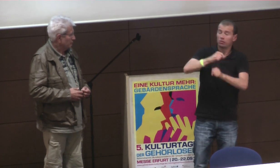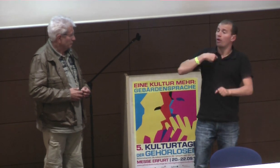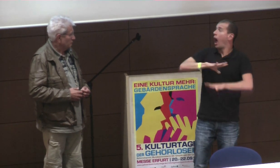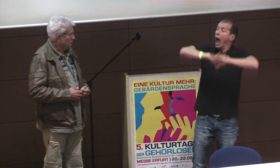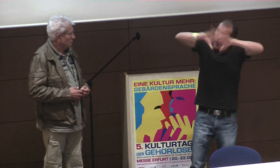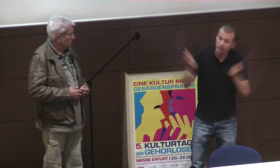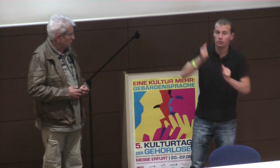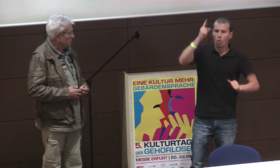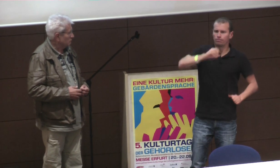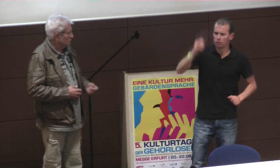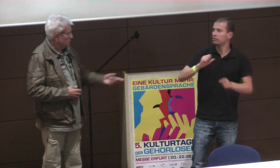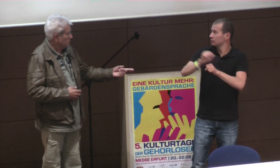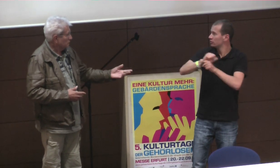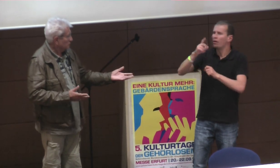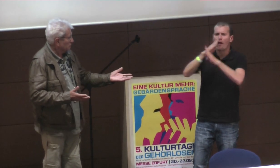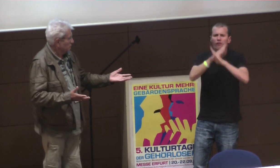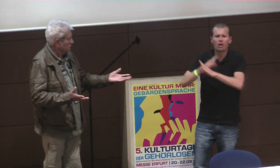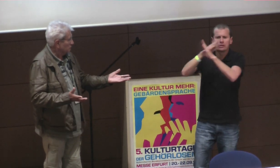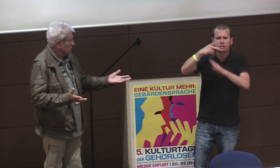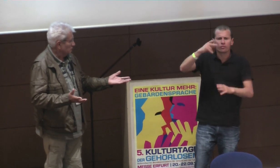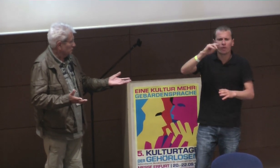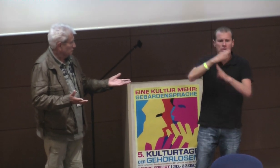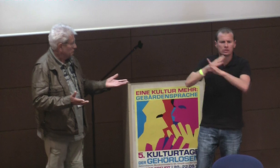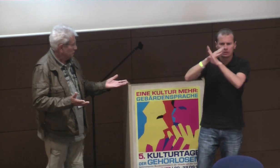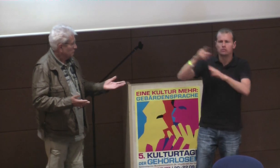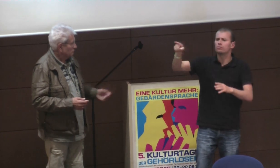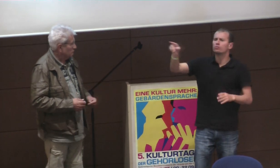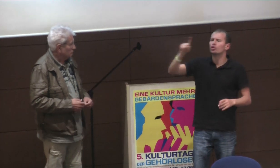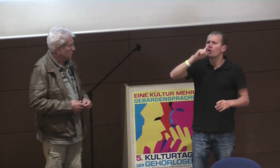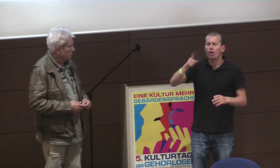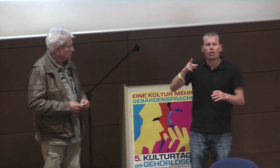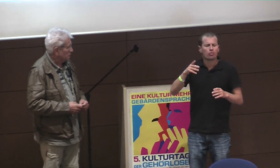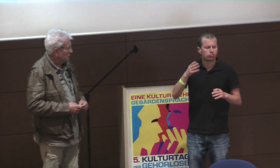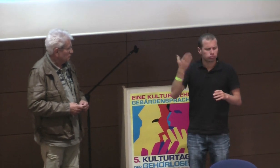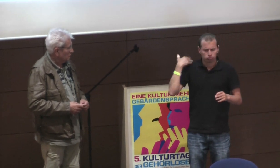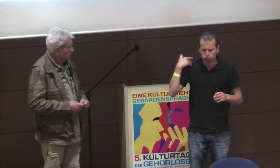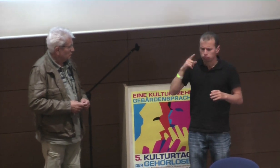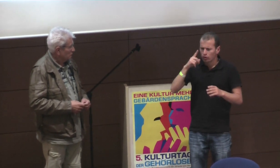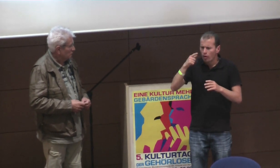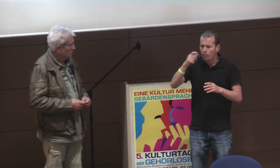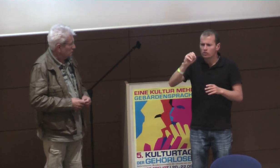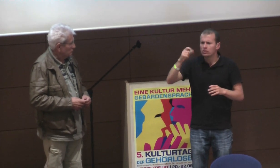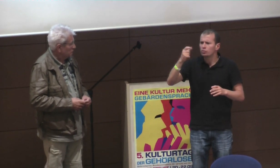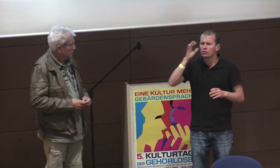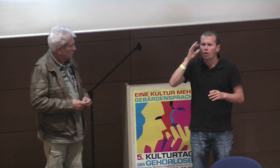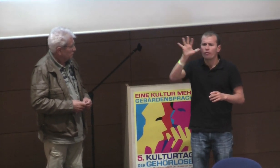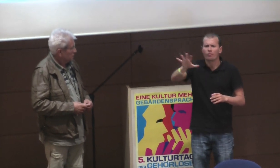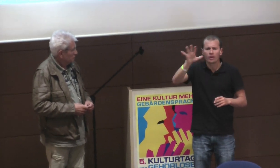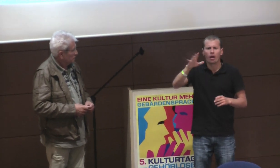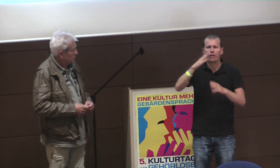und deswegen, ich, ich hatte vorher schon da, gefordert, bei Fölix auf jeden Fall, 100% alles Dolmetsch, das war, äh,